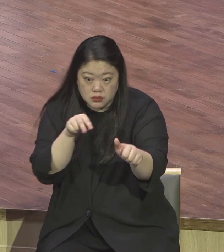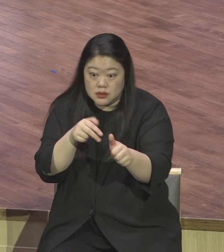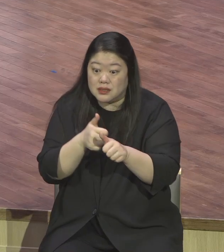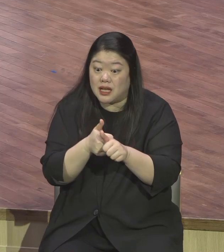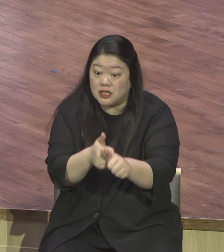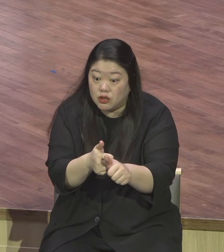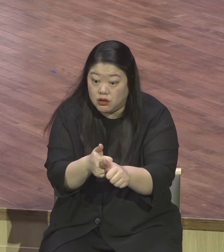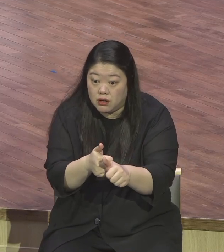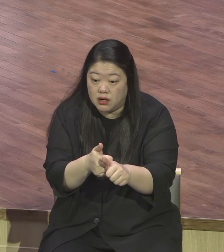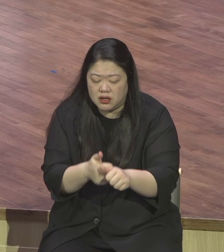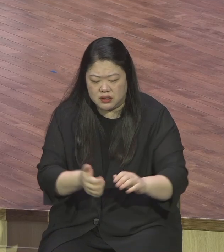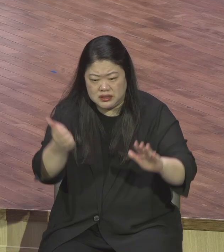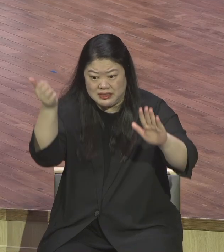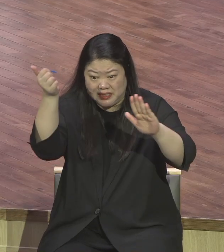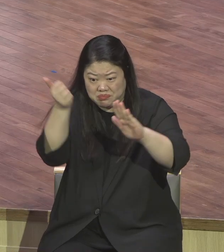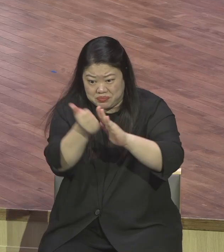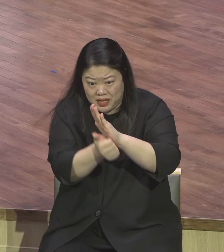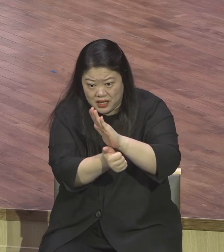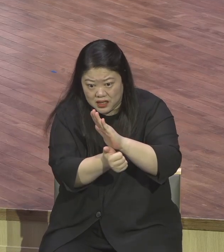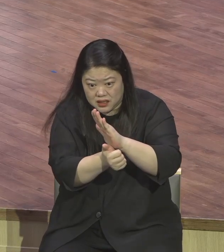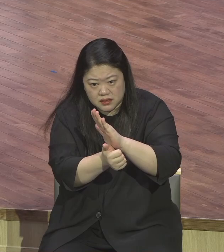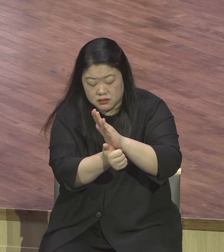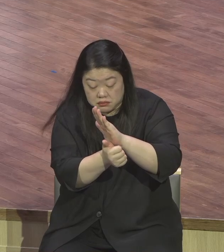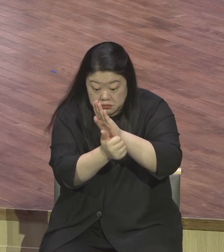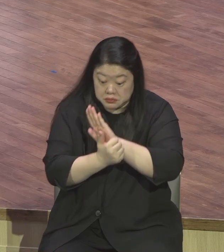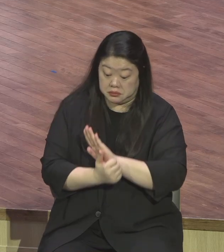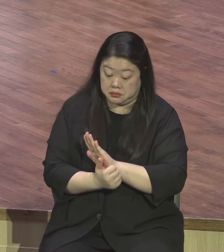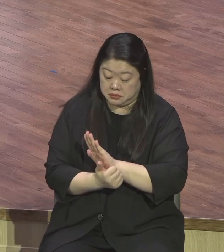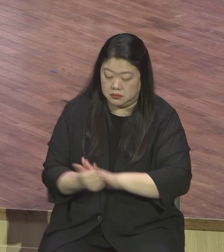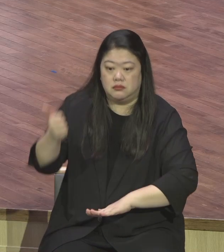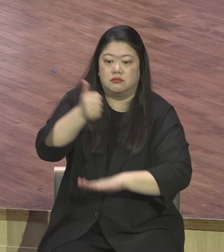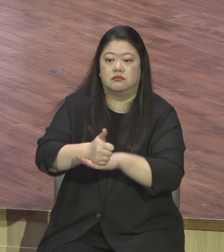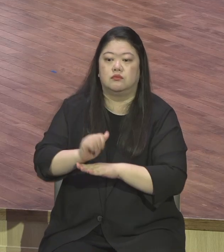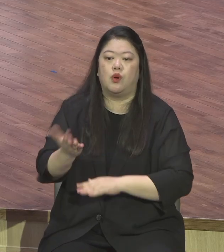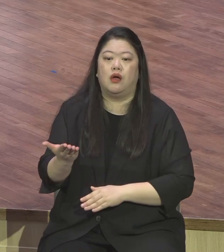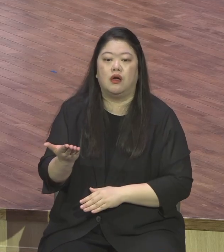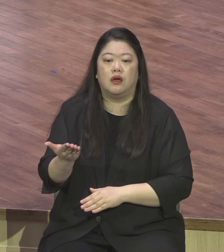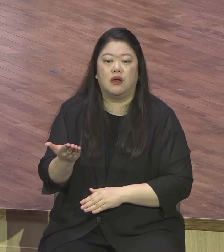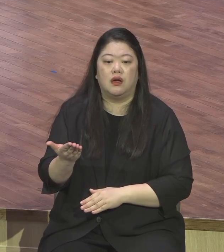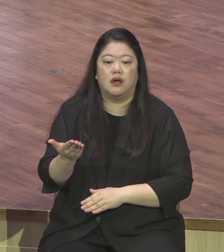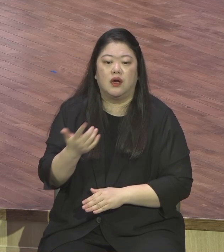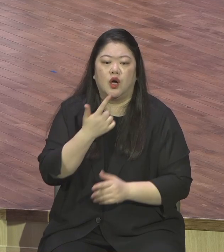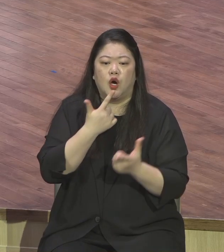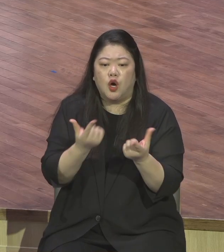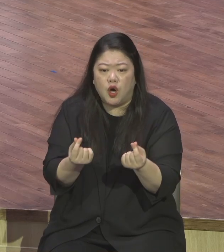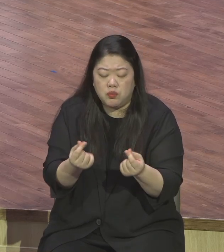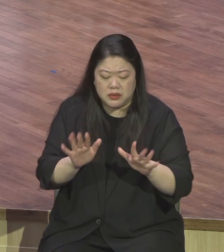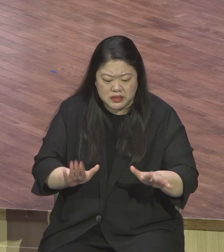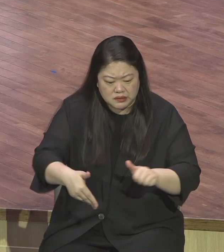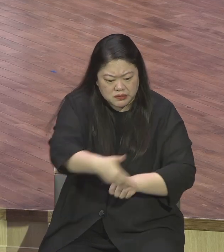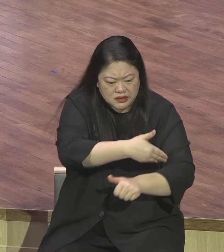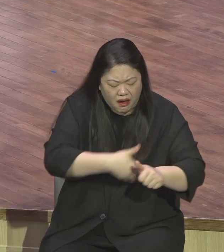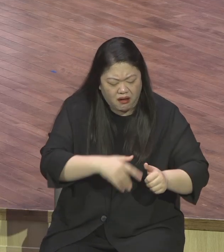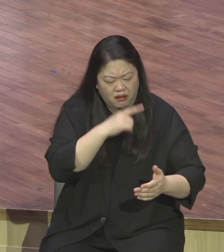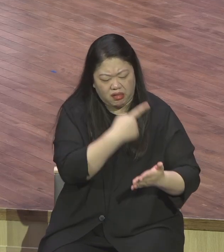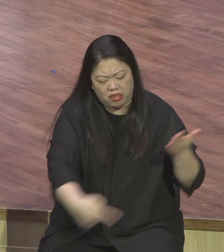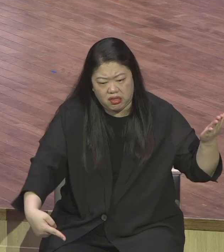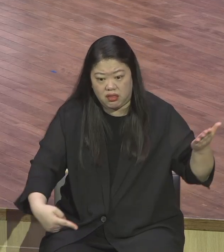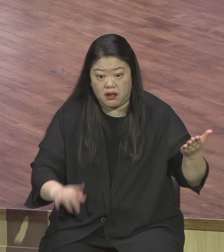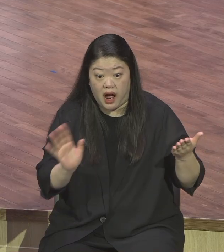바라보게 되면 상처 고통 실패가 아니라 그것이 다 유익이 되고 사명이 된다 지금까지